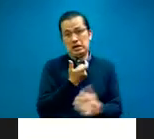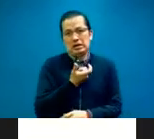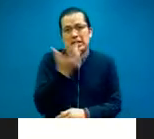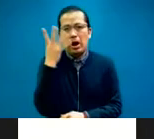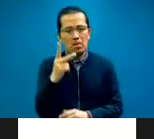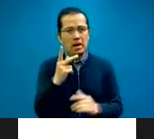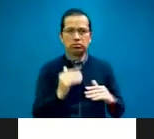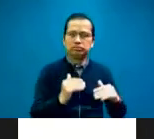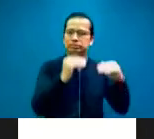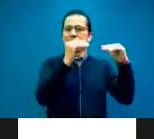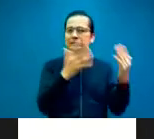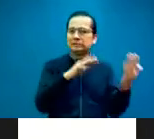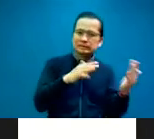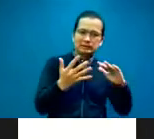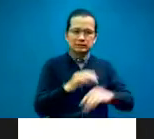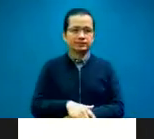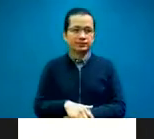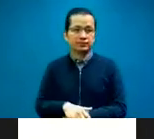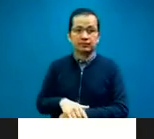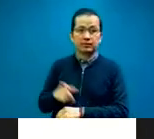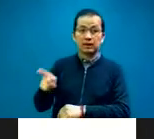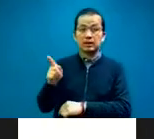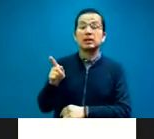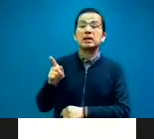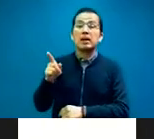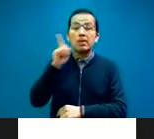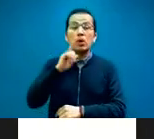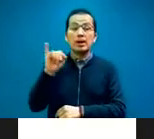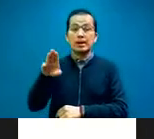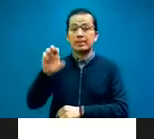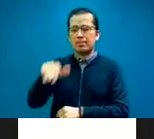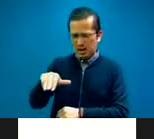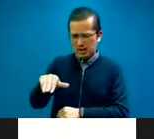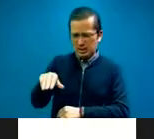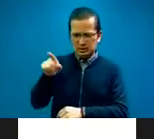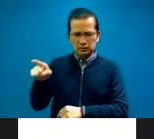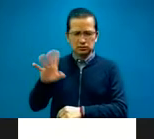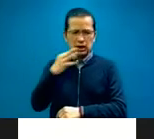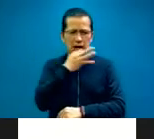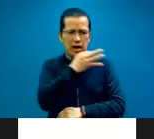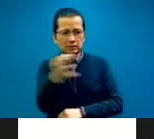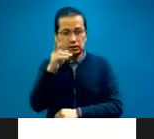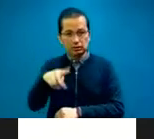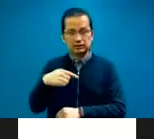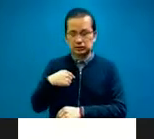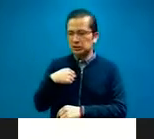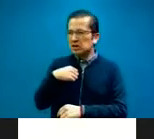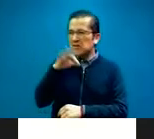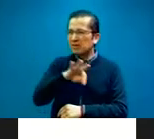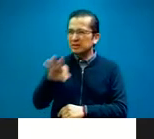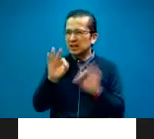Y, pues, Irma convoca, convoca, no tengo las fechas ya claras, ¿sabes?, porque para nosotros todo fue tan rápido y tan…